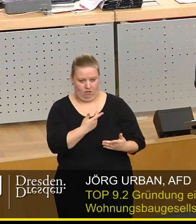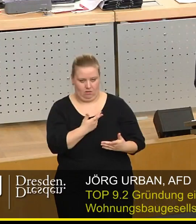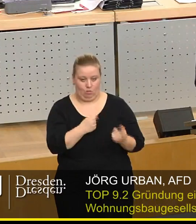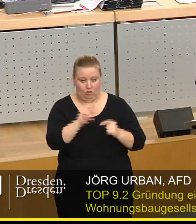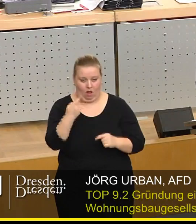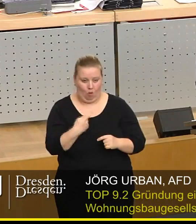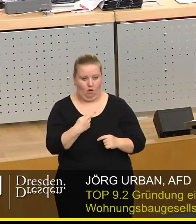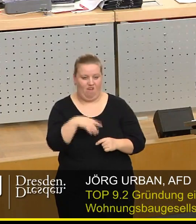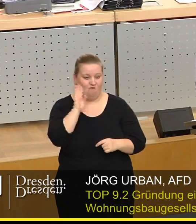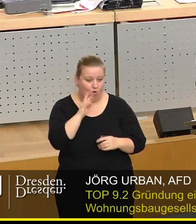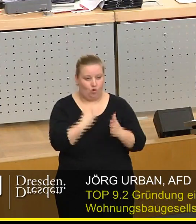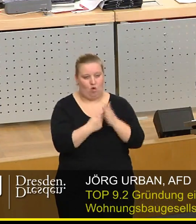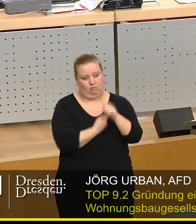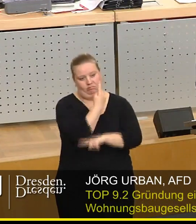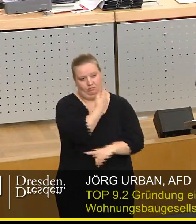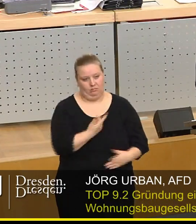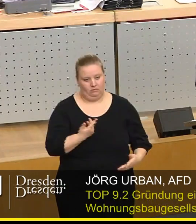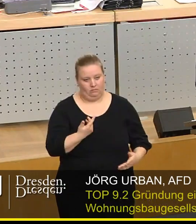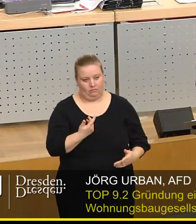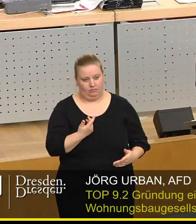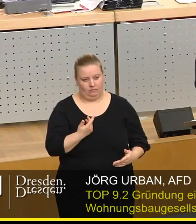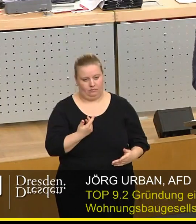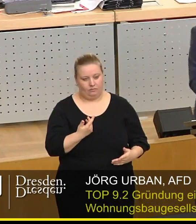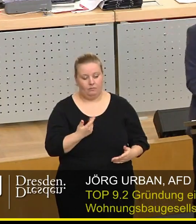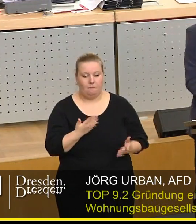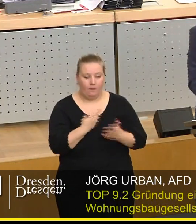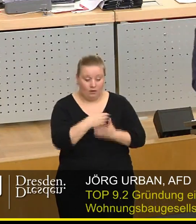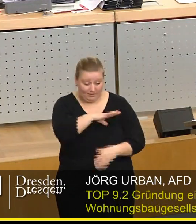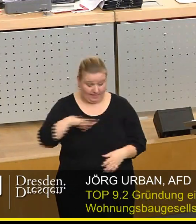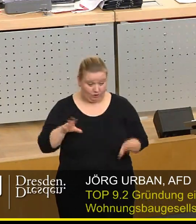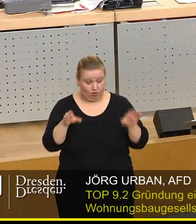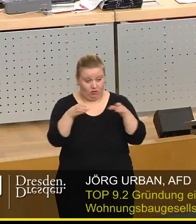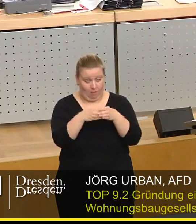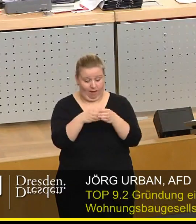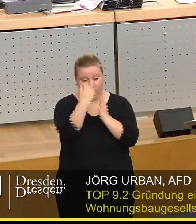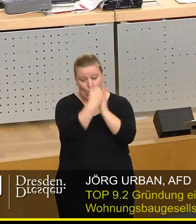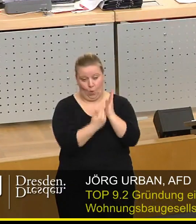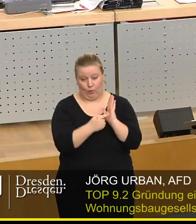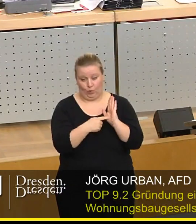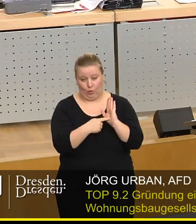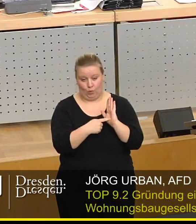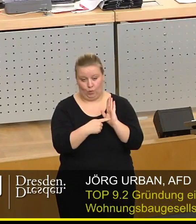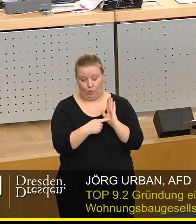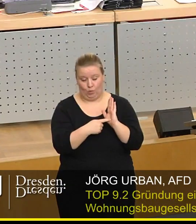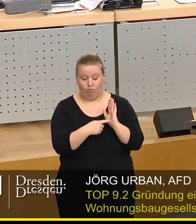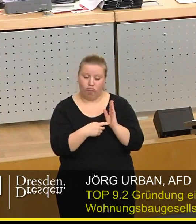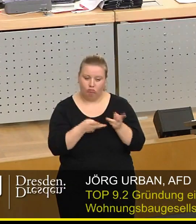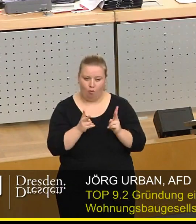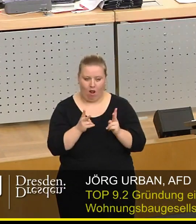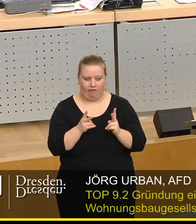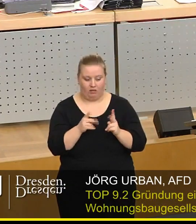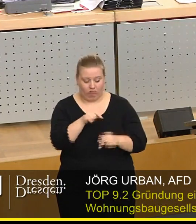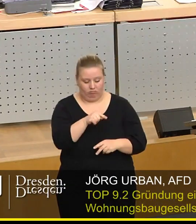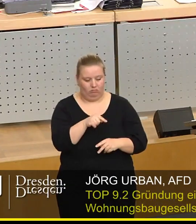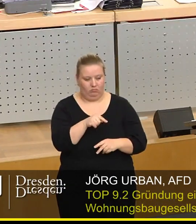was wiederum die Kosten des Wohnens in die Höhe treiben wird. Die sächsische Gemeindeordnung steckt eigentlich für die